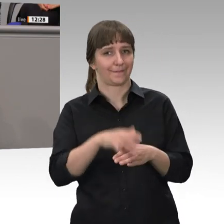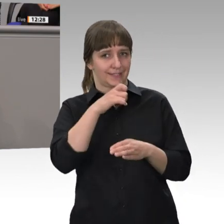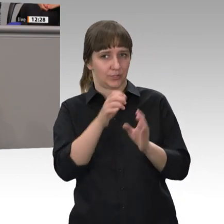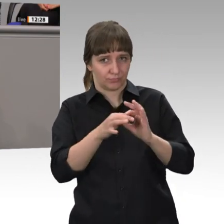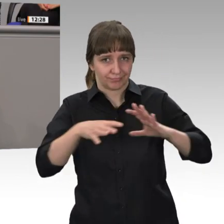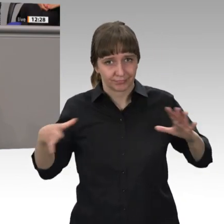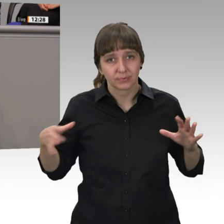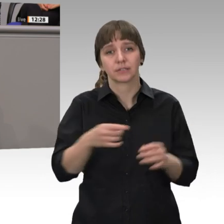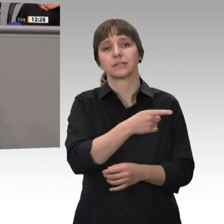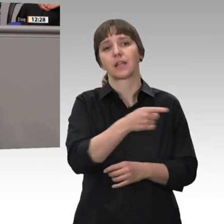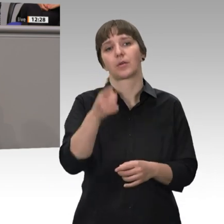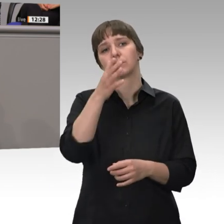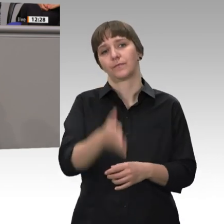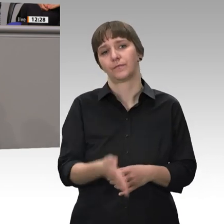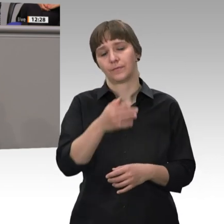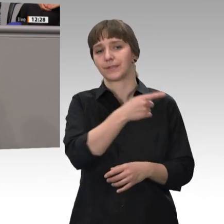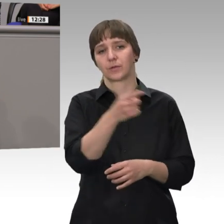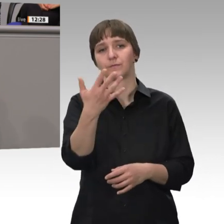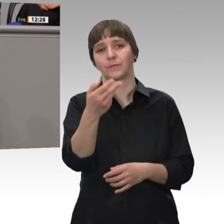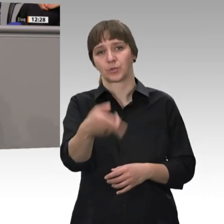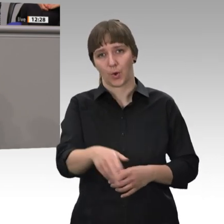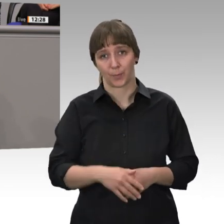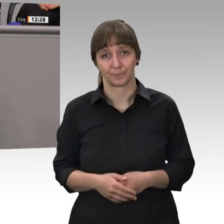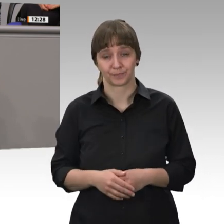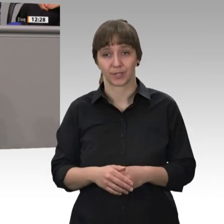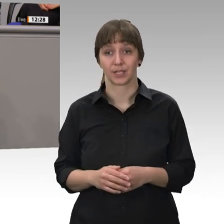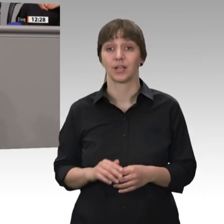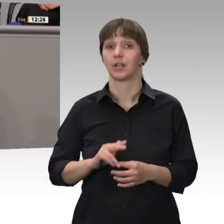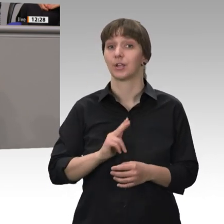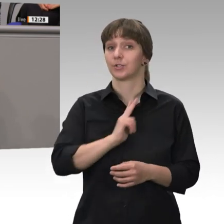Euro liegen soll. Das lehnt zum Beispiel der Sozialverband VdK und der DGB ab.